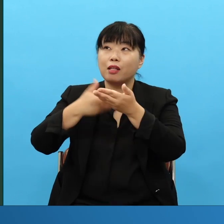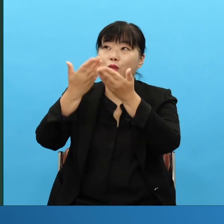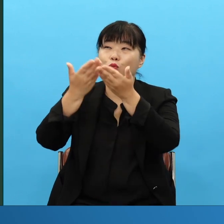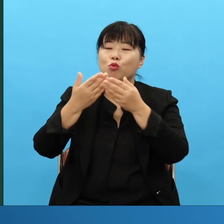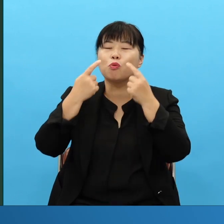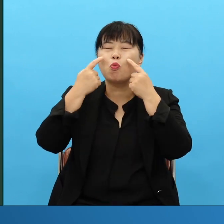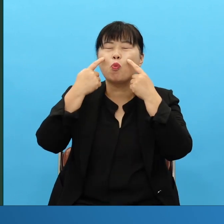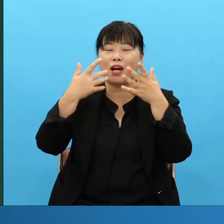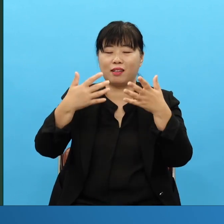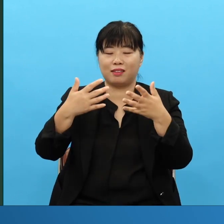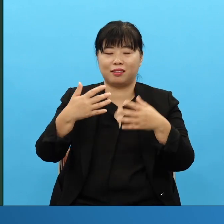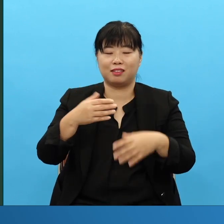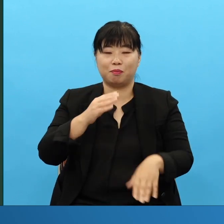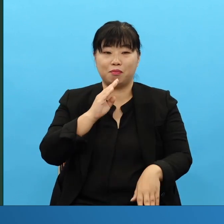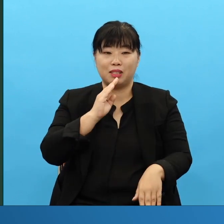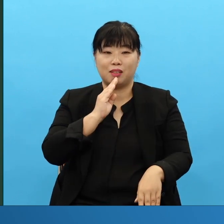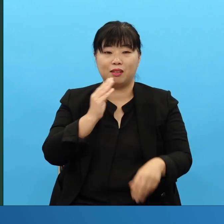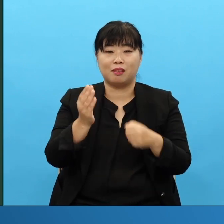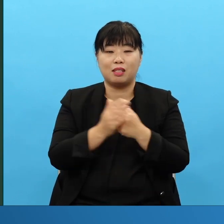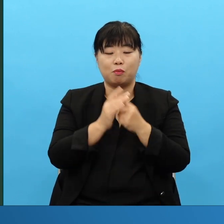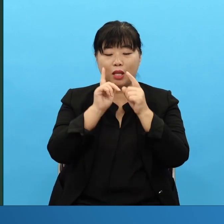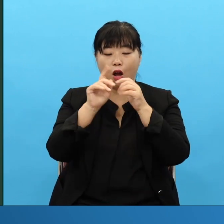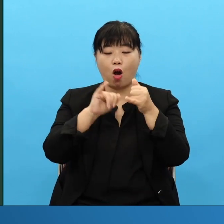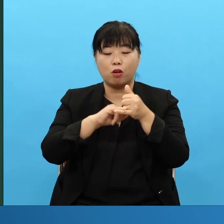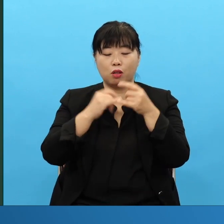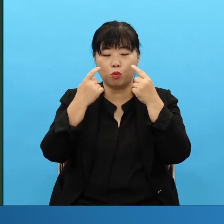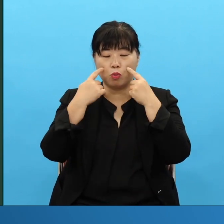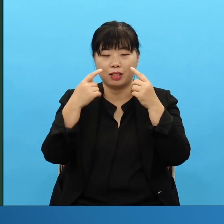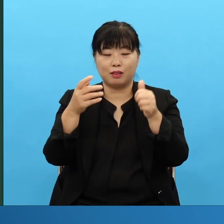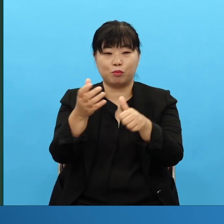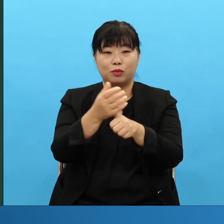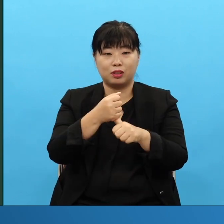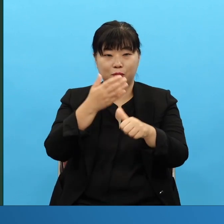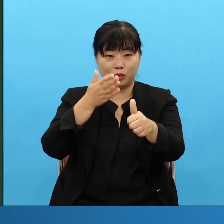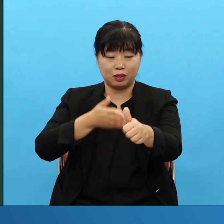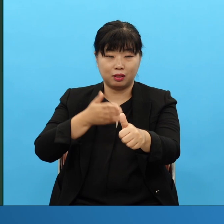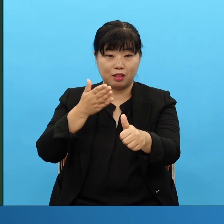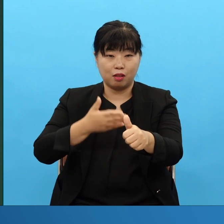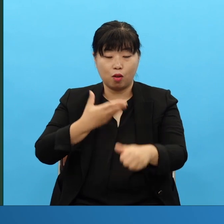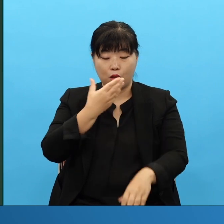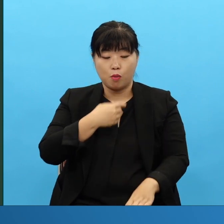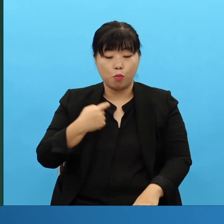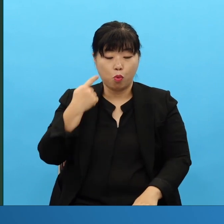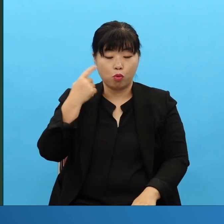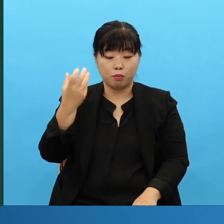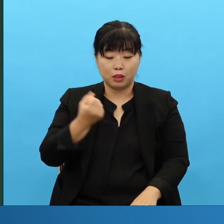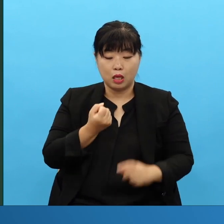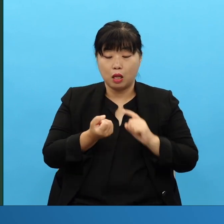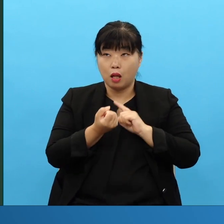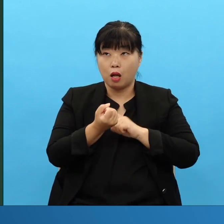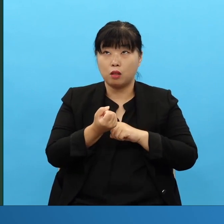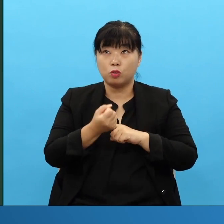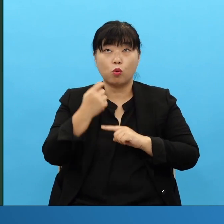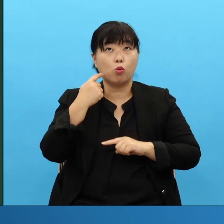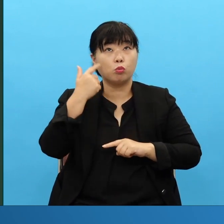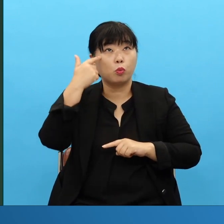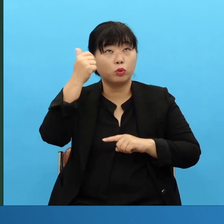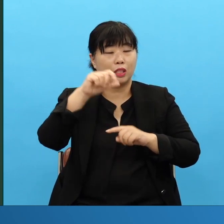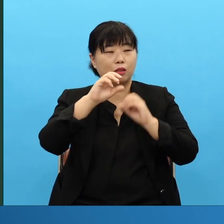因为这是确实则你的身份福音 가지고 전도자를 도우려고 하는 장노님들 말고 누가 하나님의